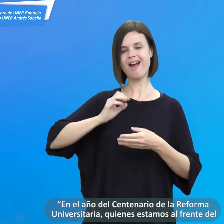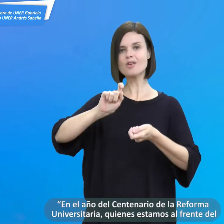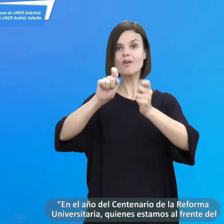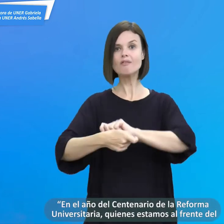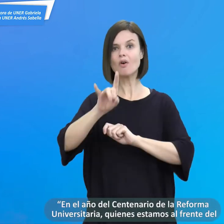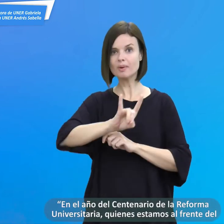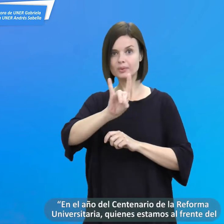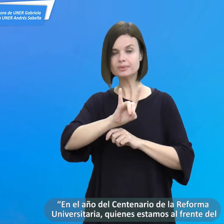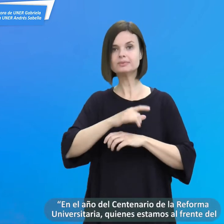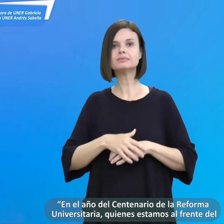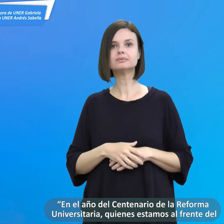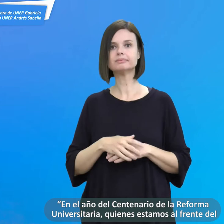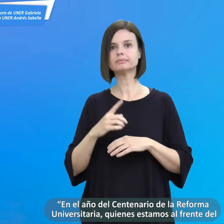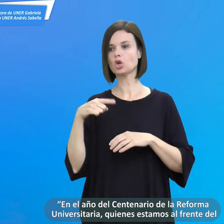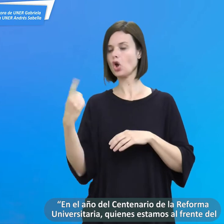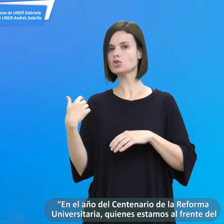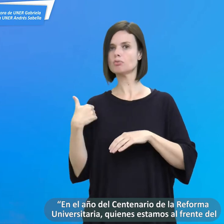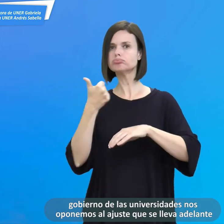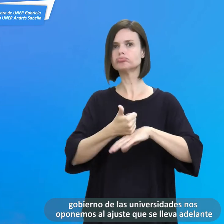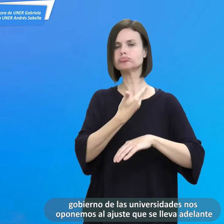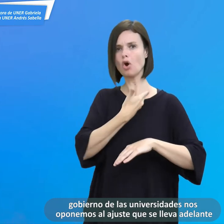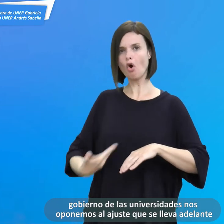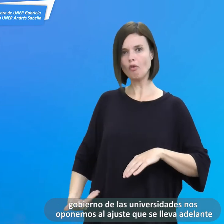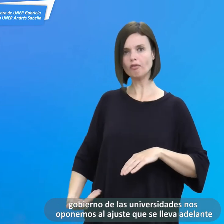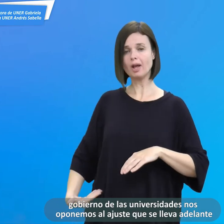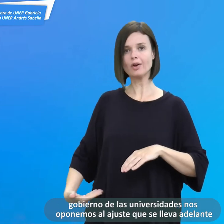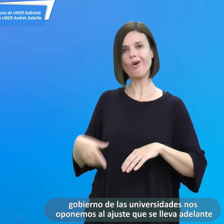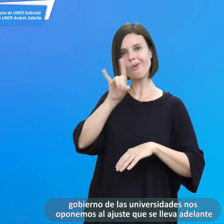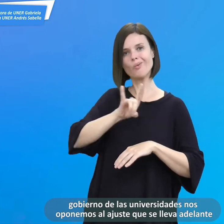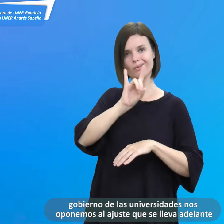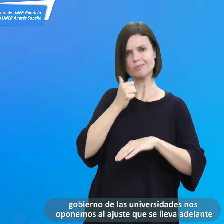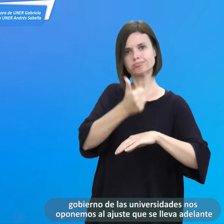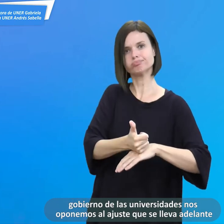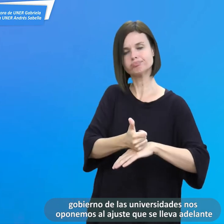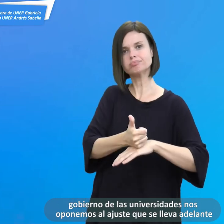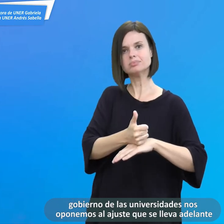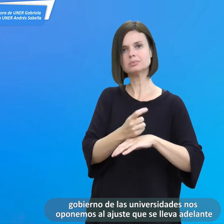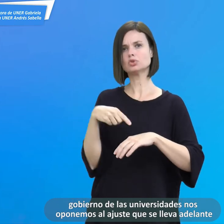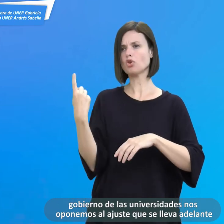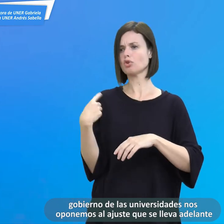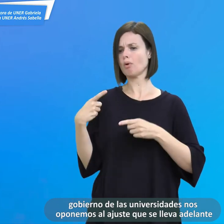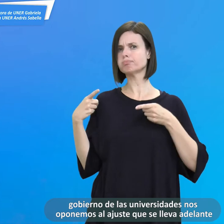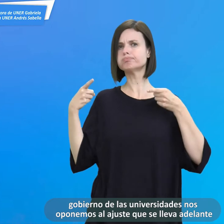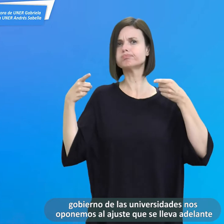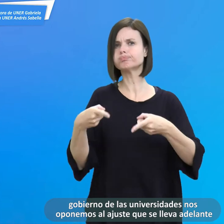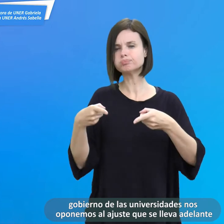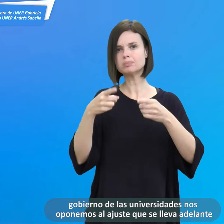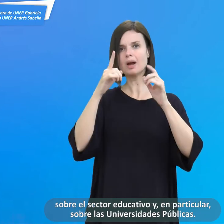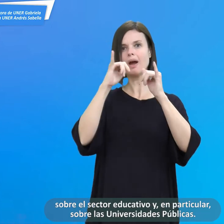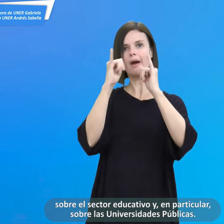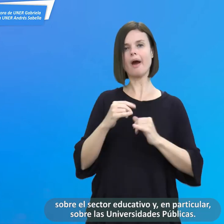centenario de la reforma universitaria, quienes estamos al frente del gobierno de las universidades, nos